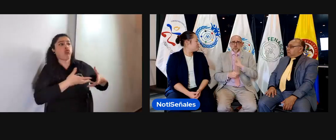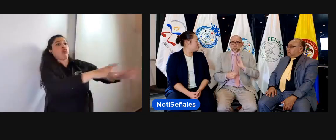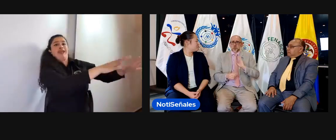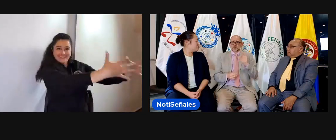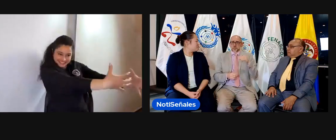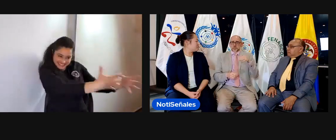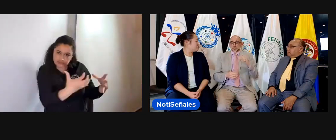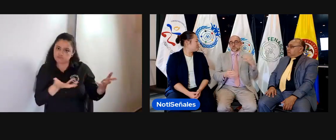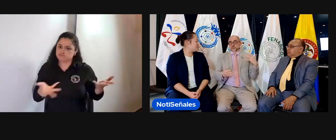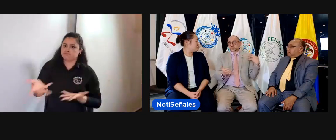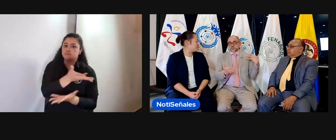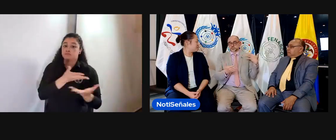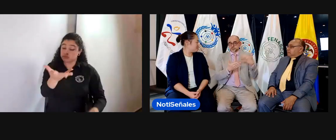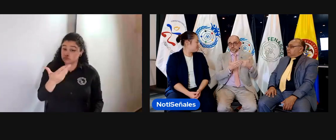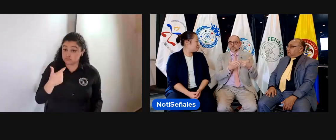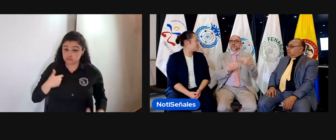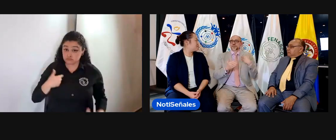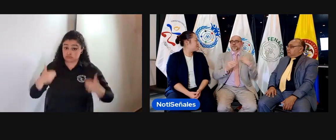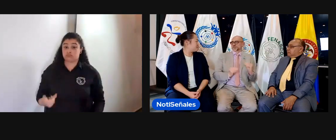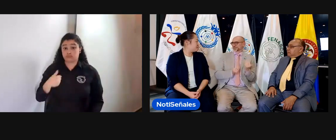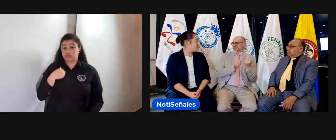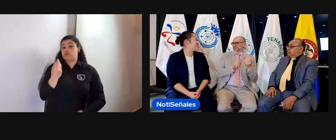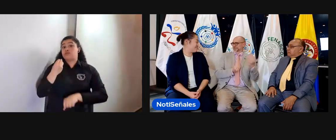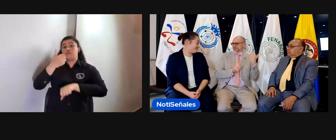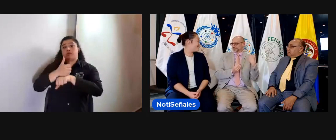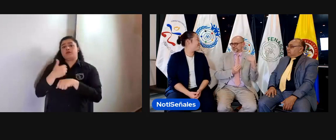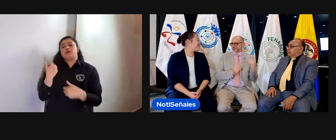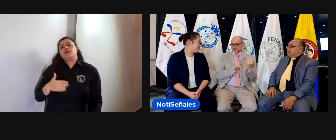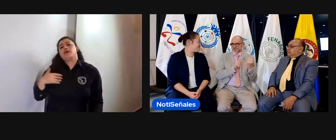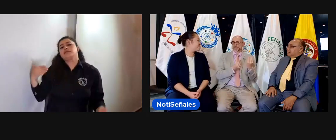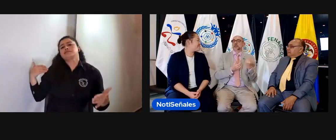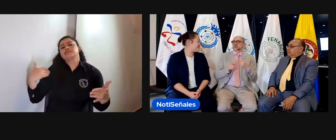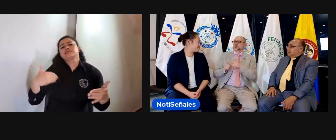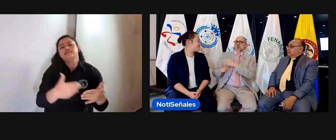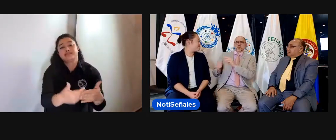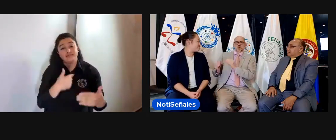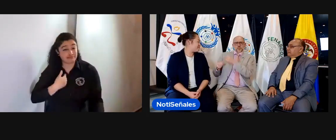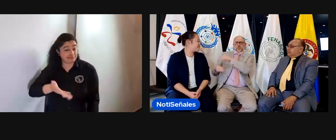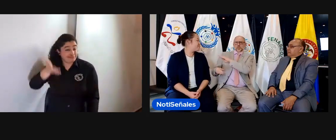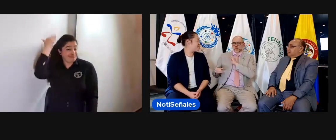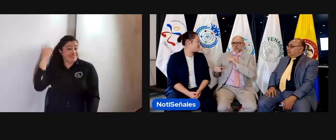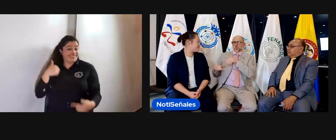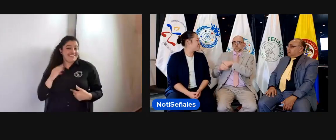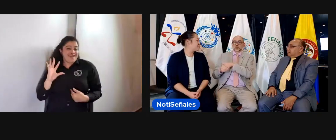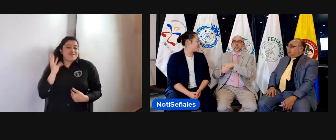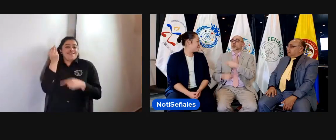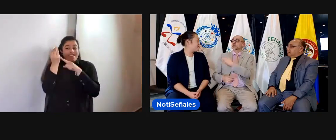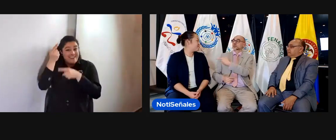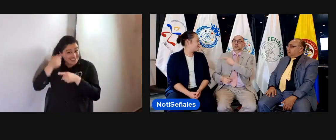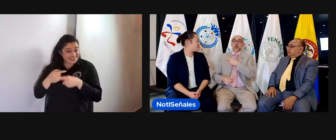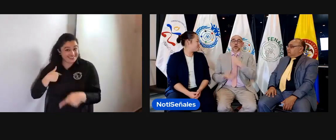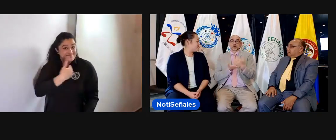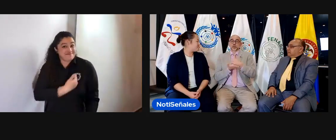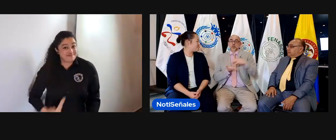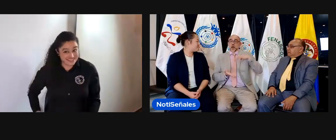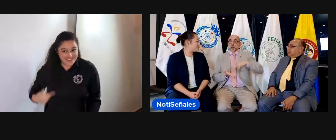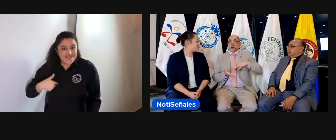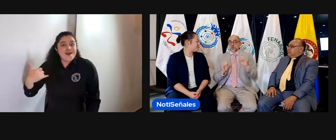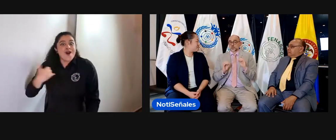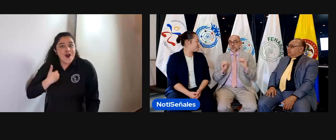establecer ese objetivo, ¿no? Nosotros como Federación Mundial de Sordos, yo también hice parte del capítulo de jóvenes en el que está en este